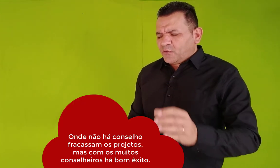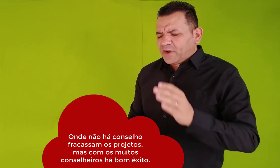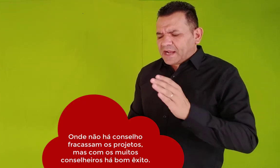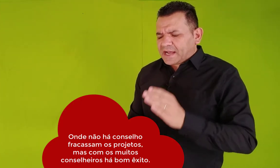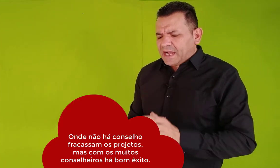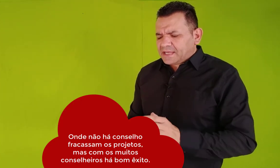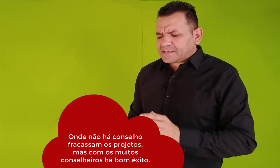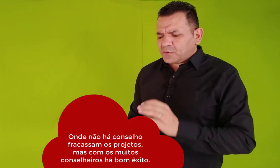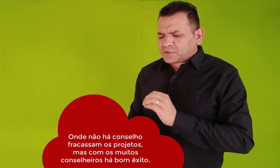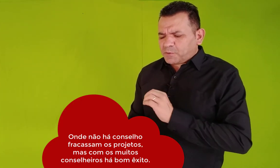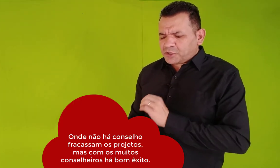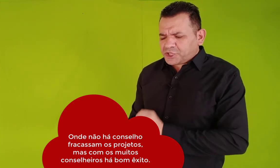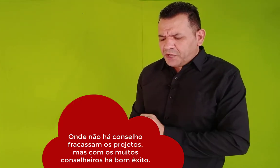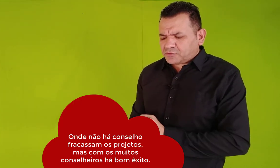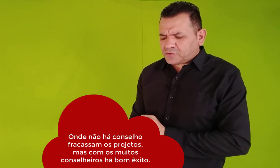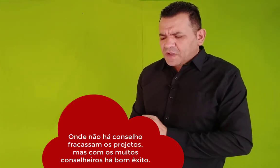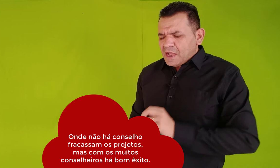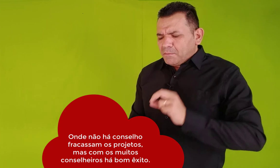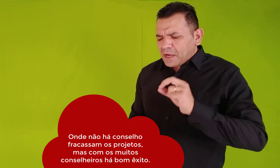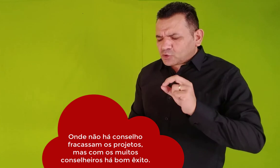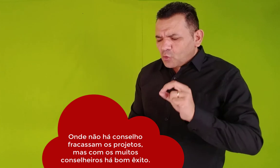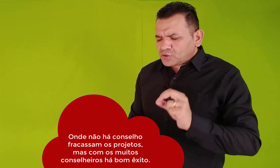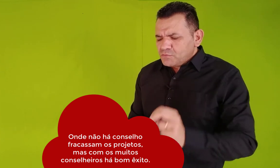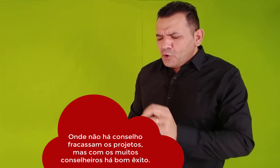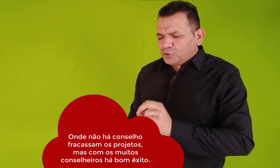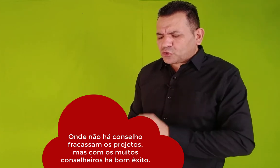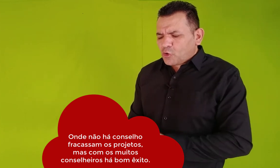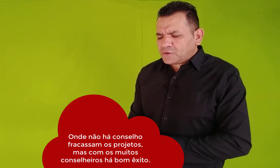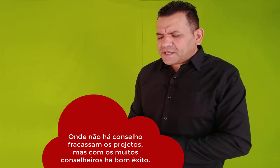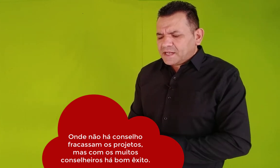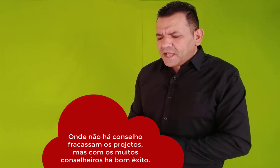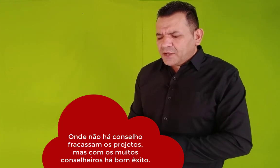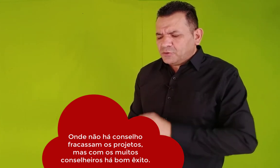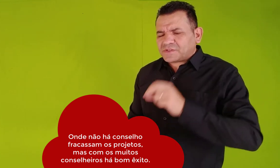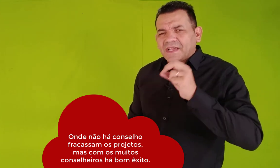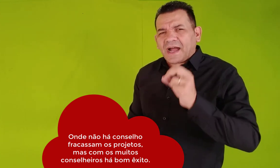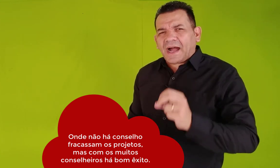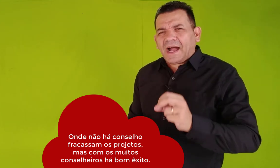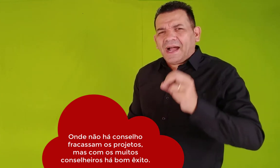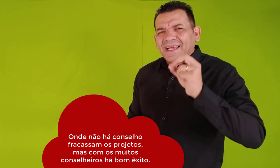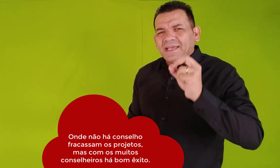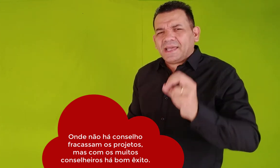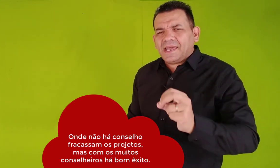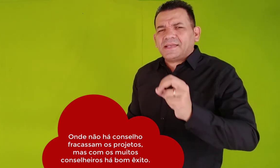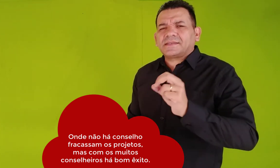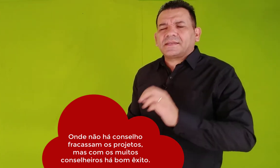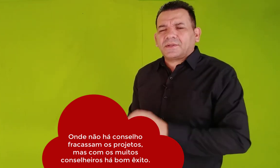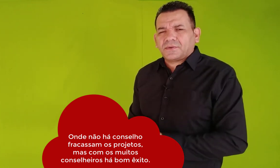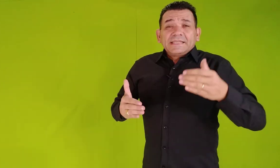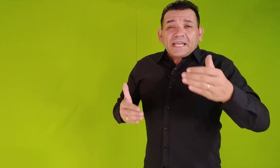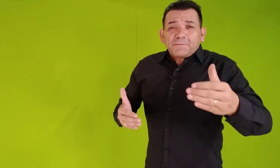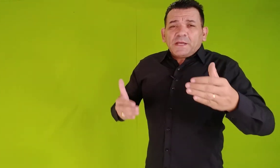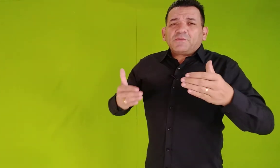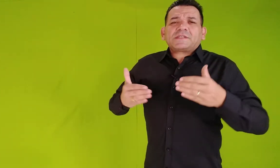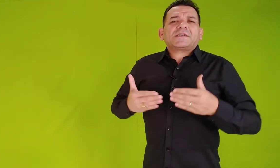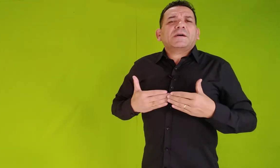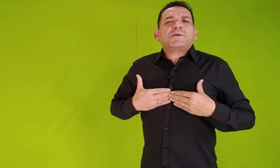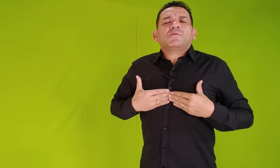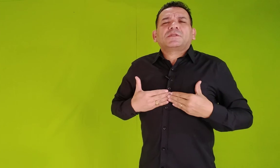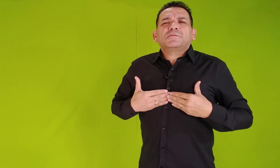fracassam os projetos, mas com muitos conselheiros há êxito. De repente, você está perguntando,